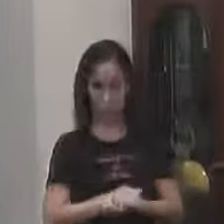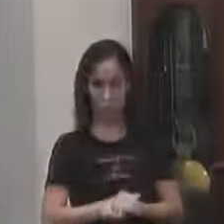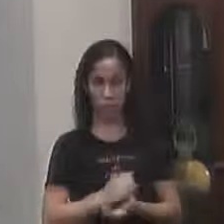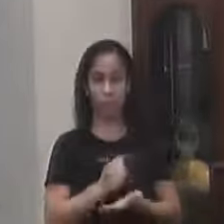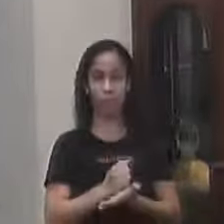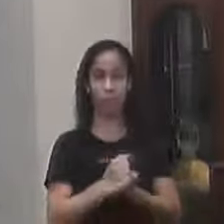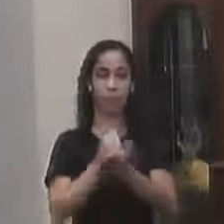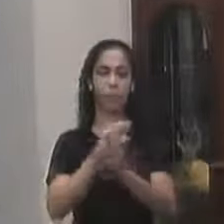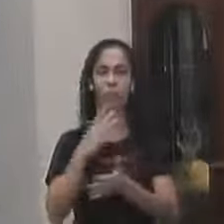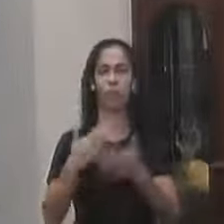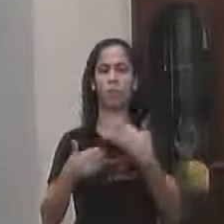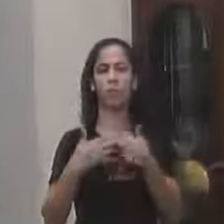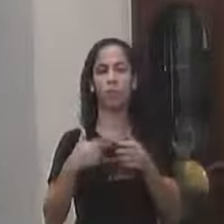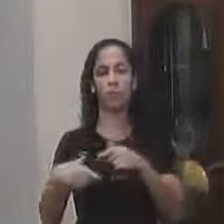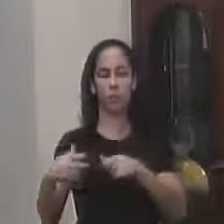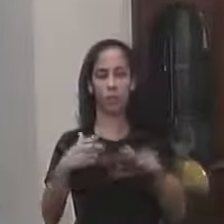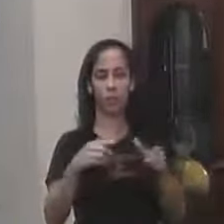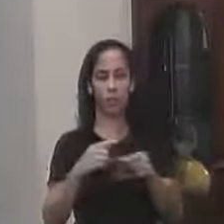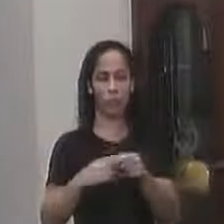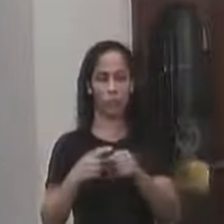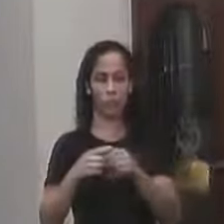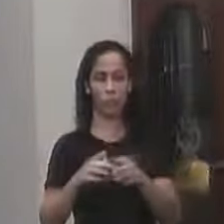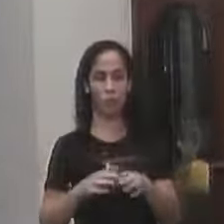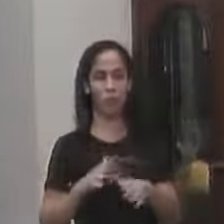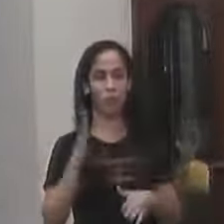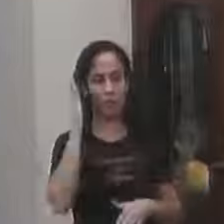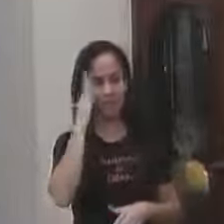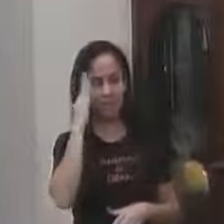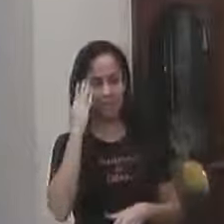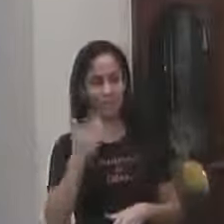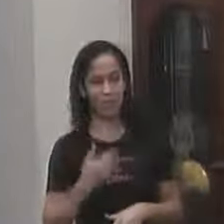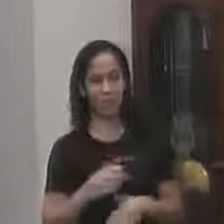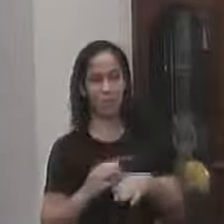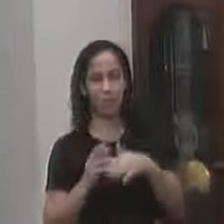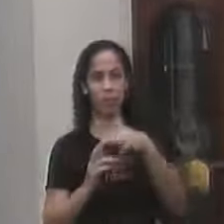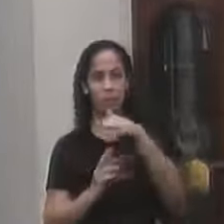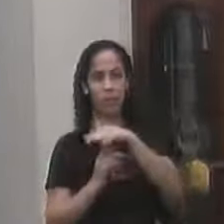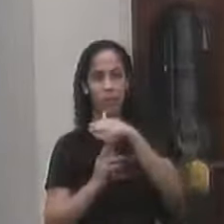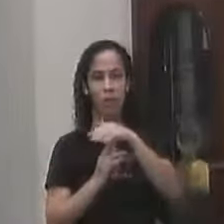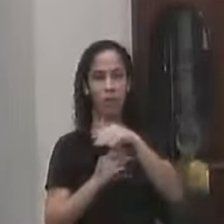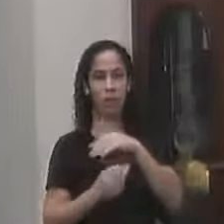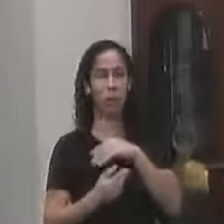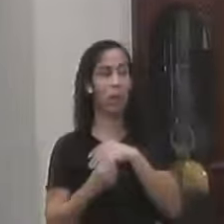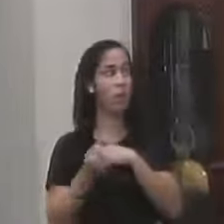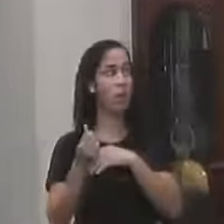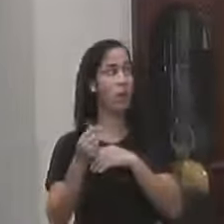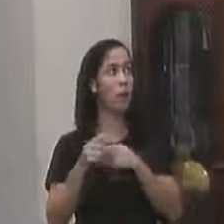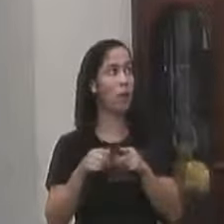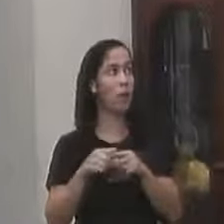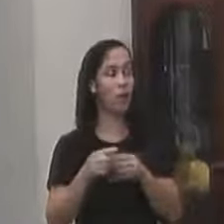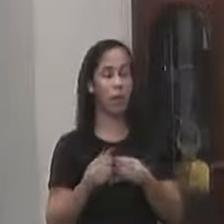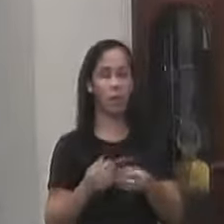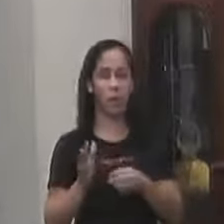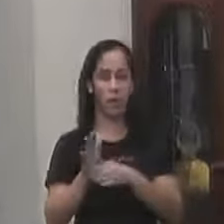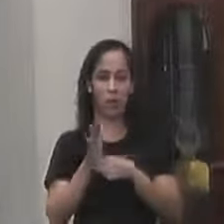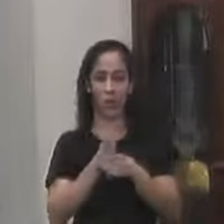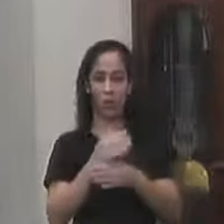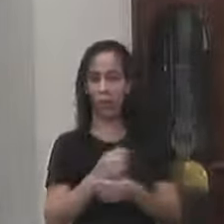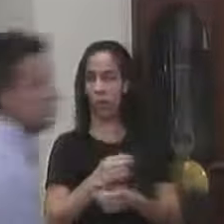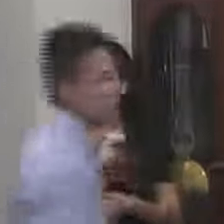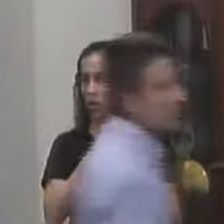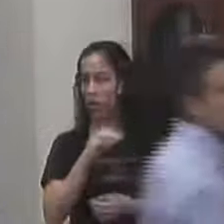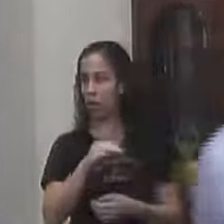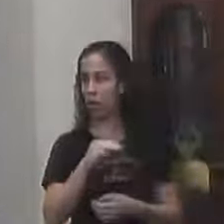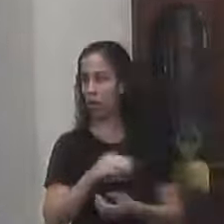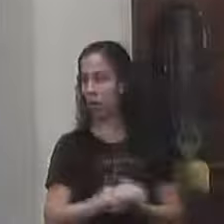De qualquer município Qualquer município Desenvolvido Sabe que a rodoviária É uma fonte De dinheiro De recurso Cinco minutos